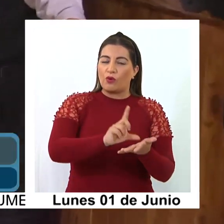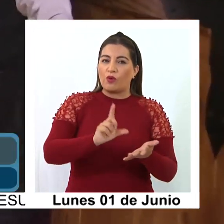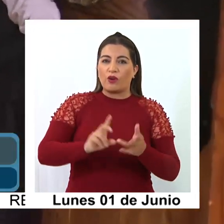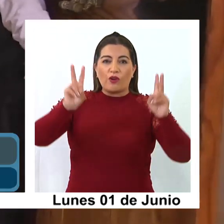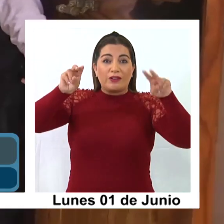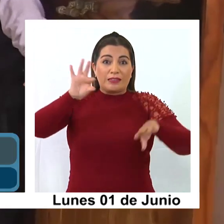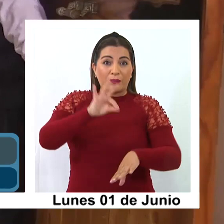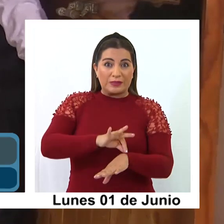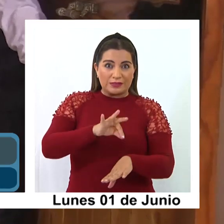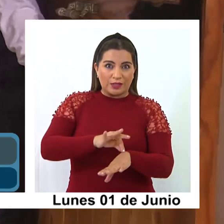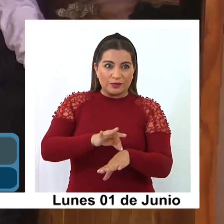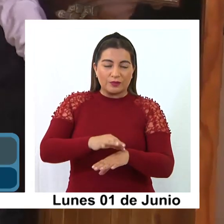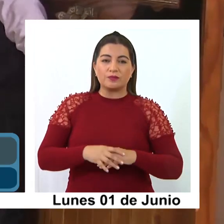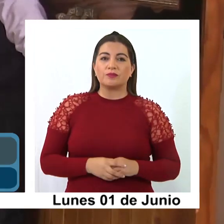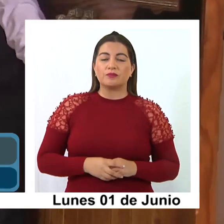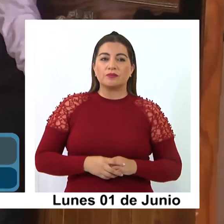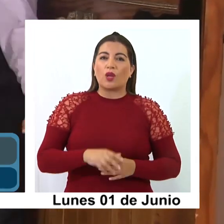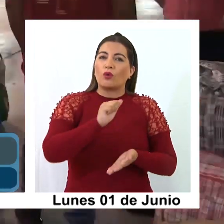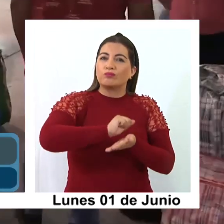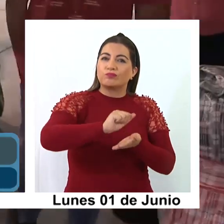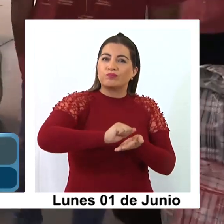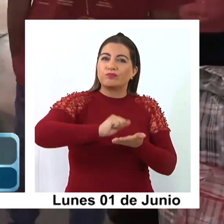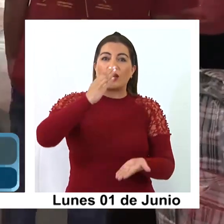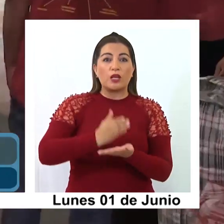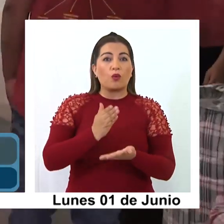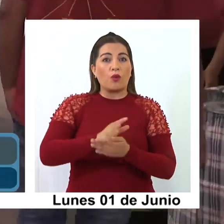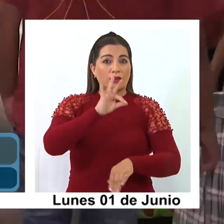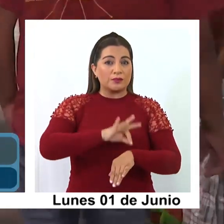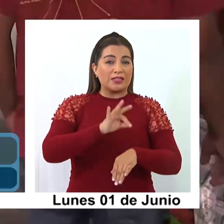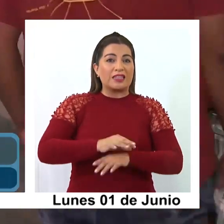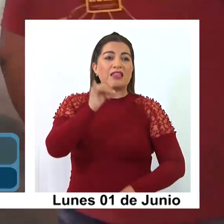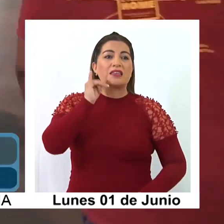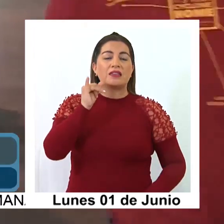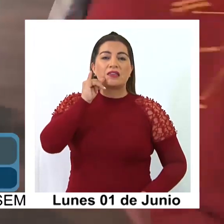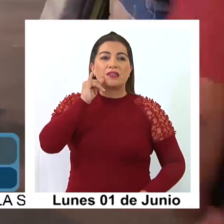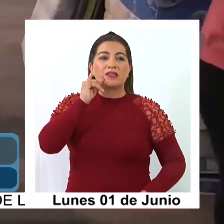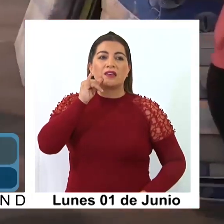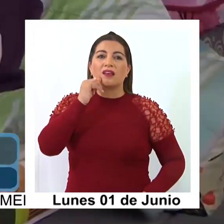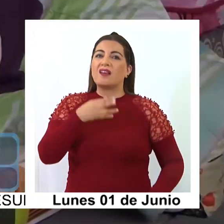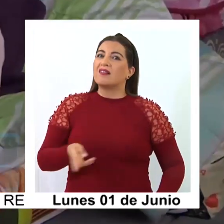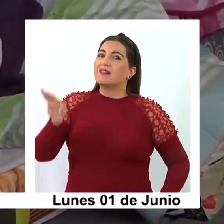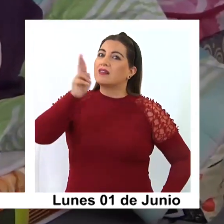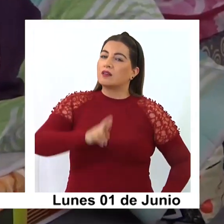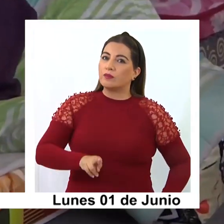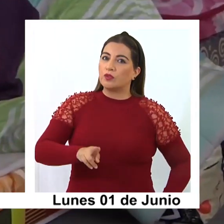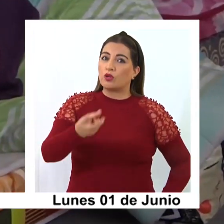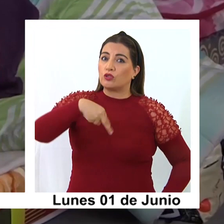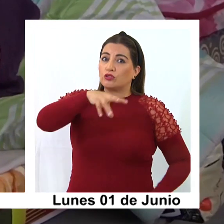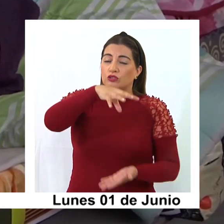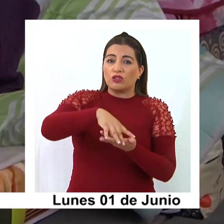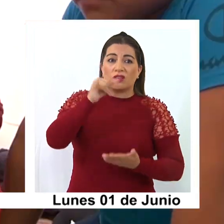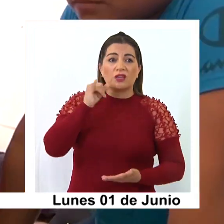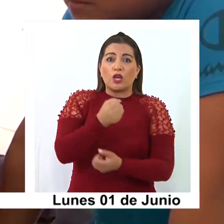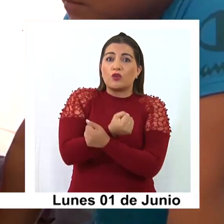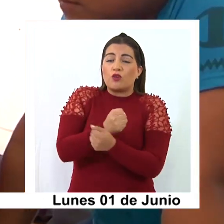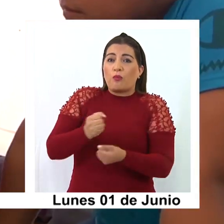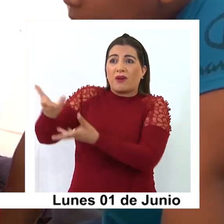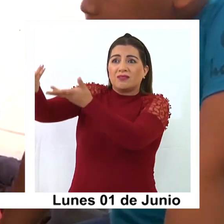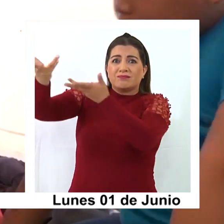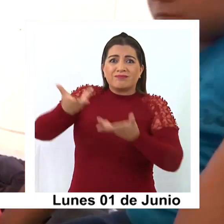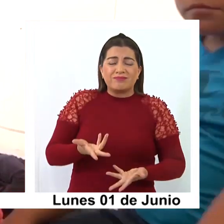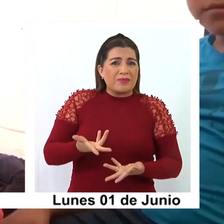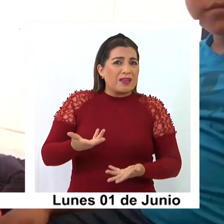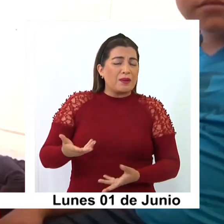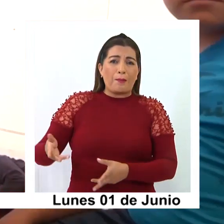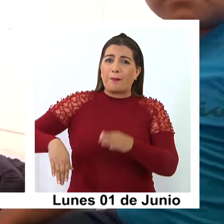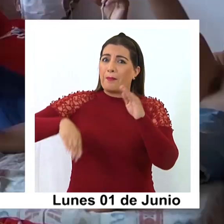ligados a la salud. A través de una carta al Colegio Médico en Iquique, fue enfático en señalar que como región no podemos recibir más